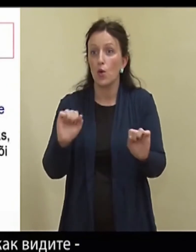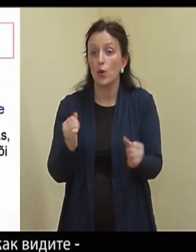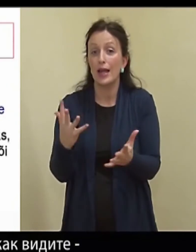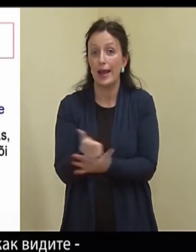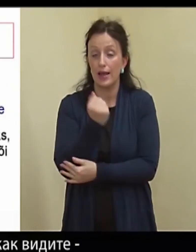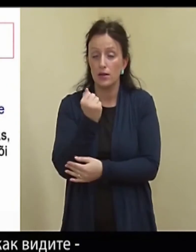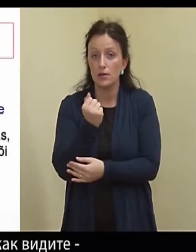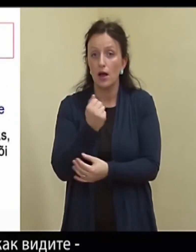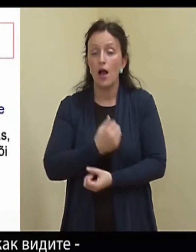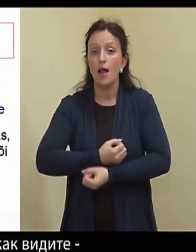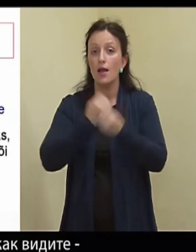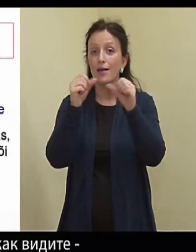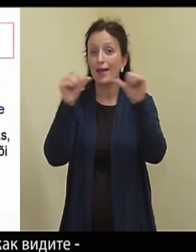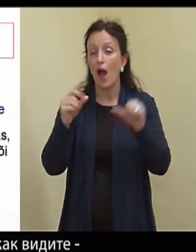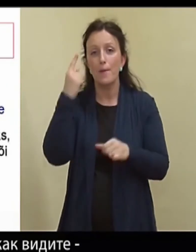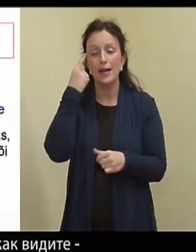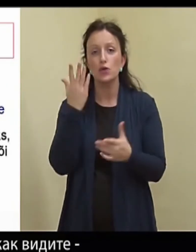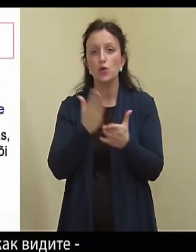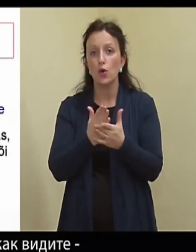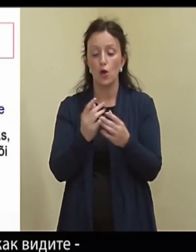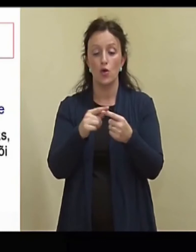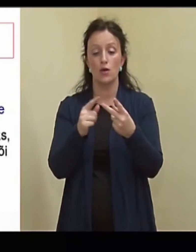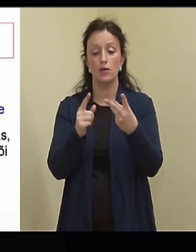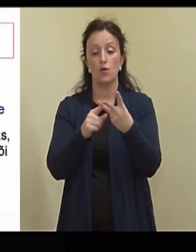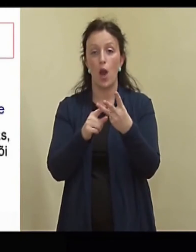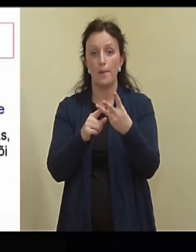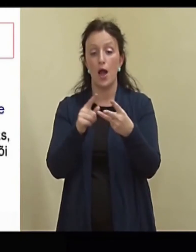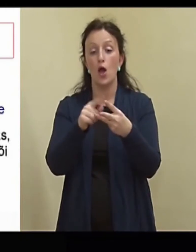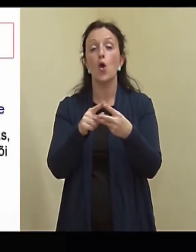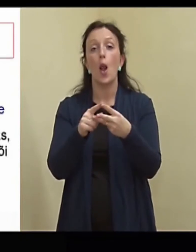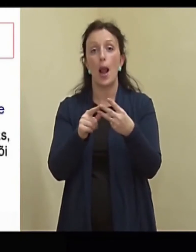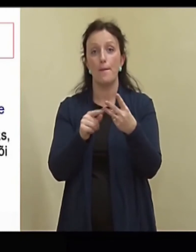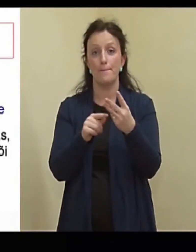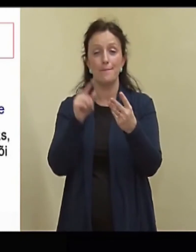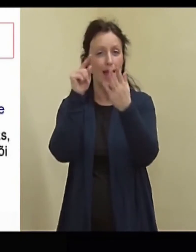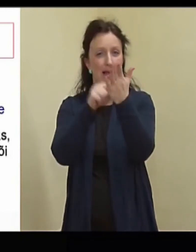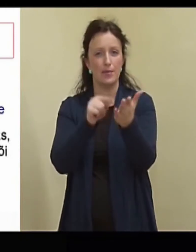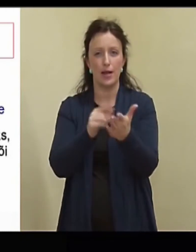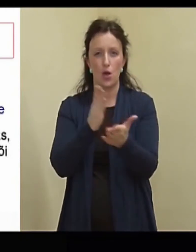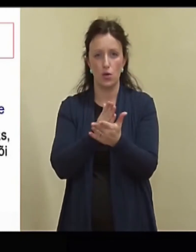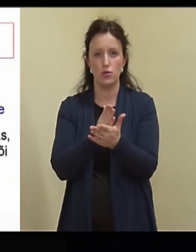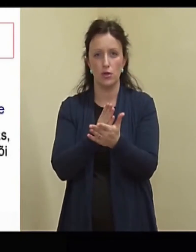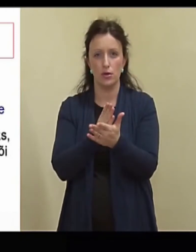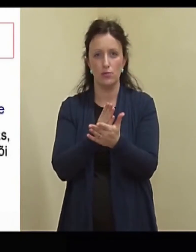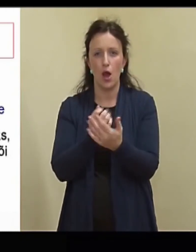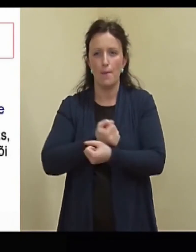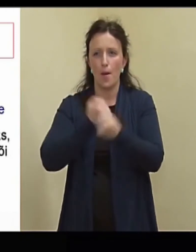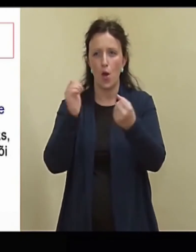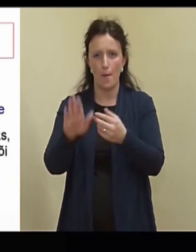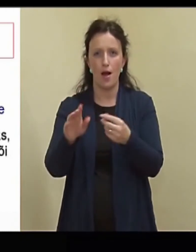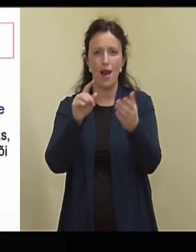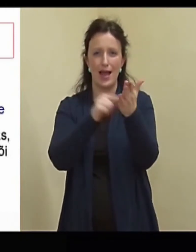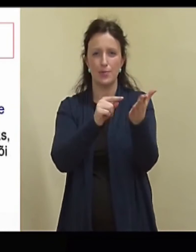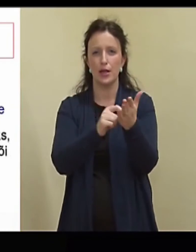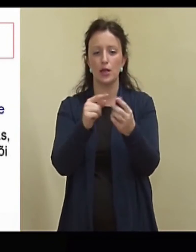Lõhkekeha on mõeldud, näete, kolmeks asjaks. Kolm eesmärkid on ja näitat teeb päris hästi. Nende eesmärkidega